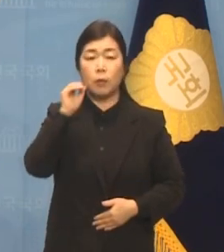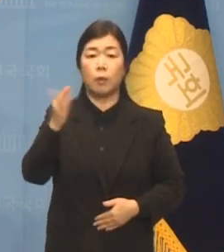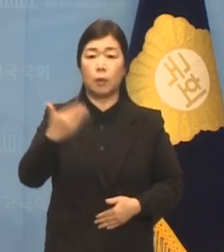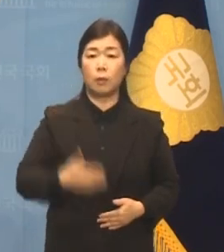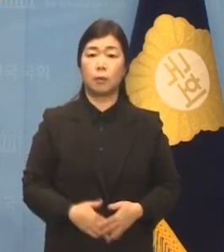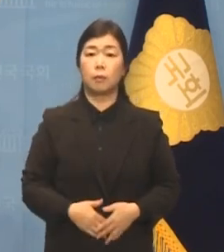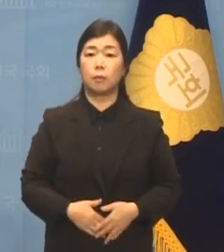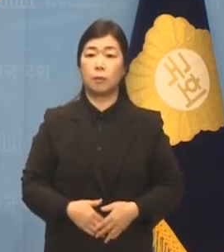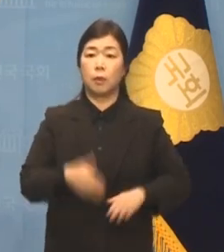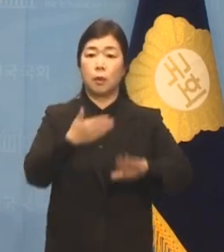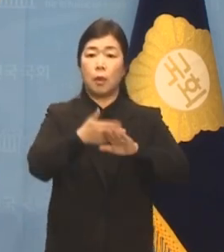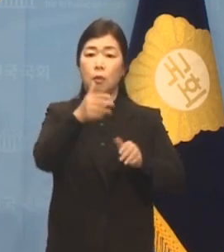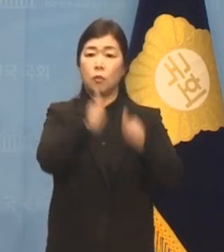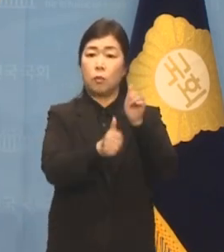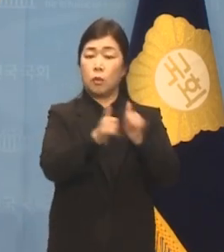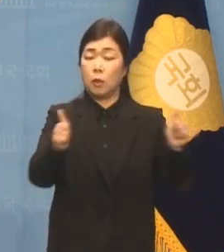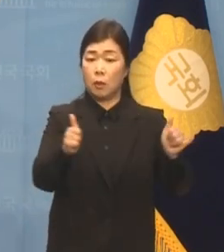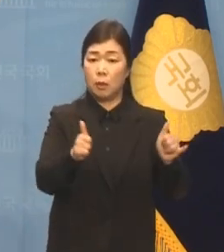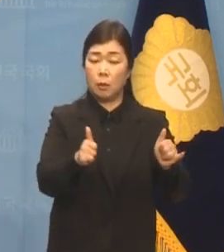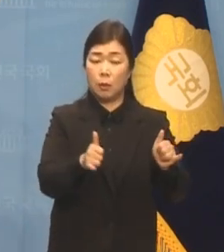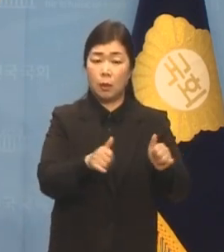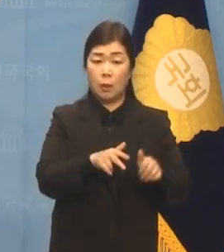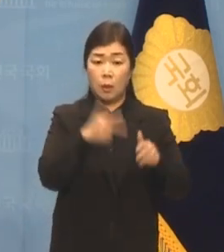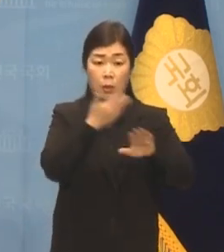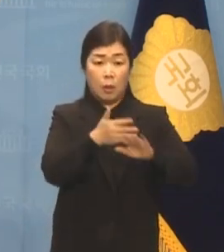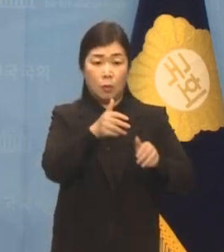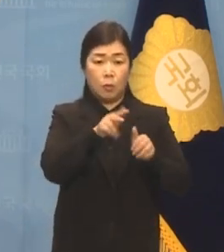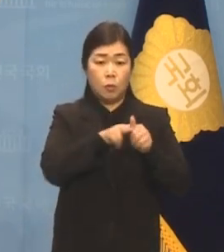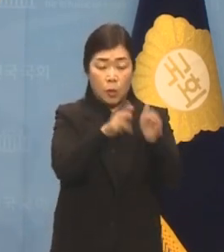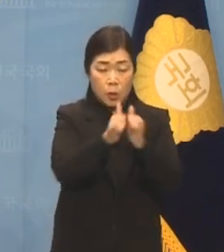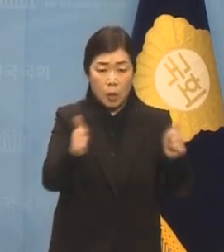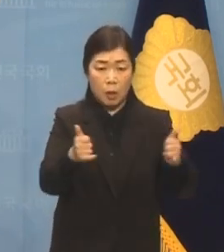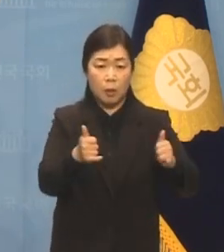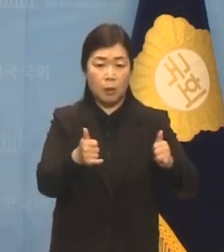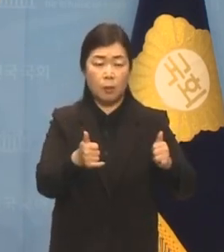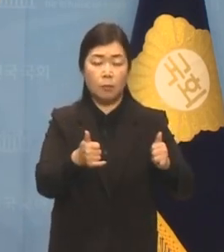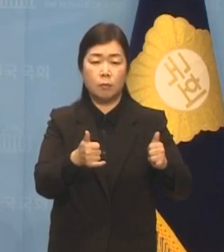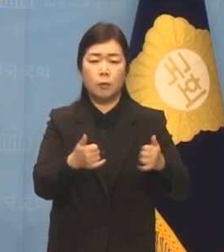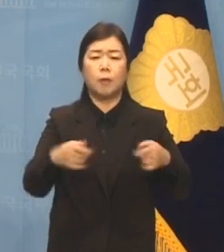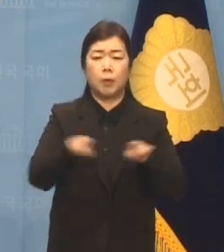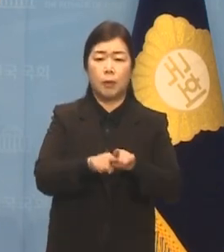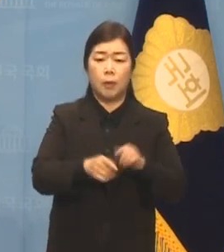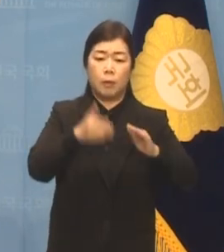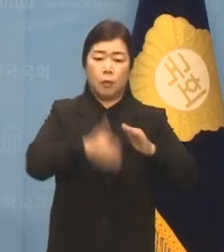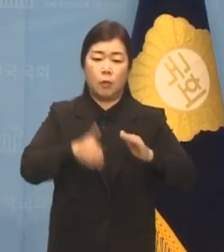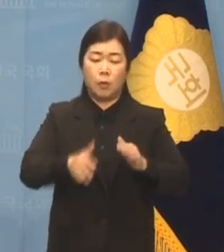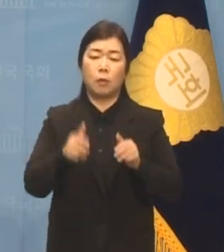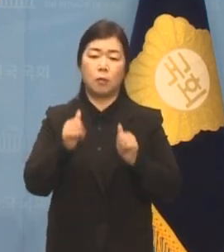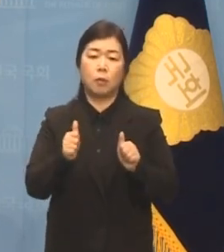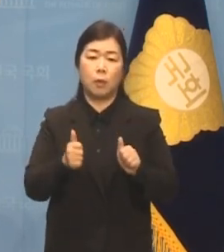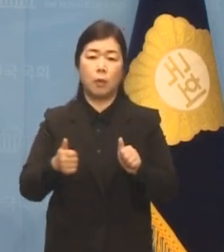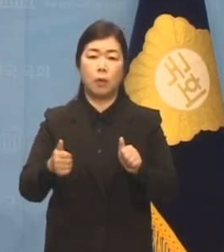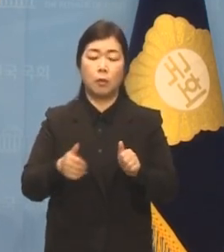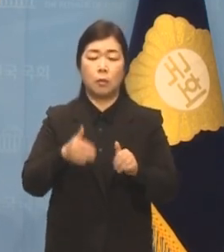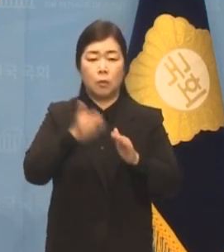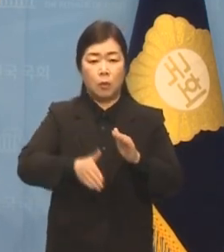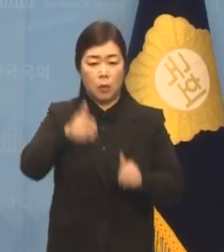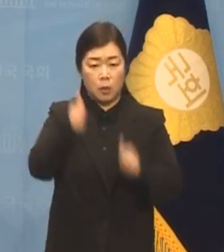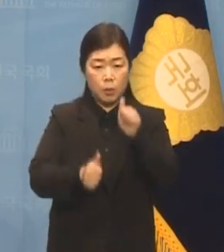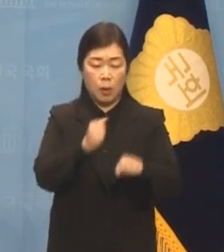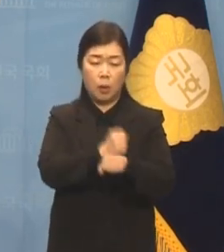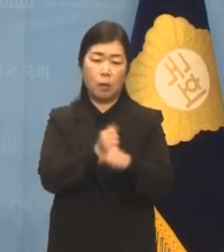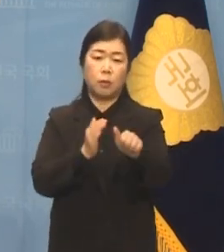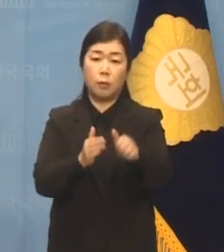공정하고 민주적인 경선을 통해 평가받고 싶습니다. 마지막으로 공관위